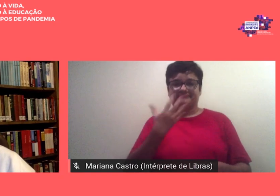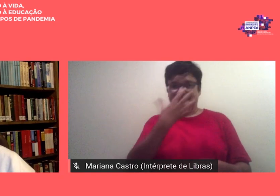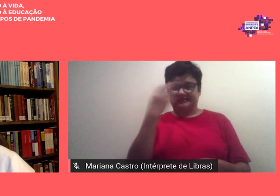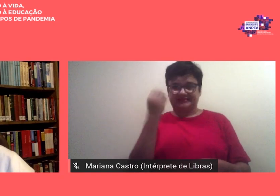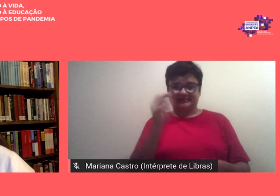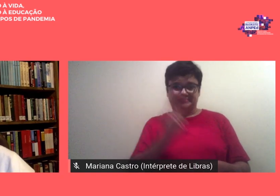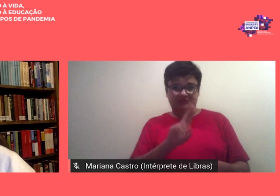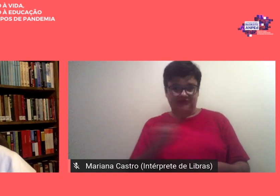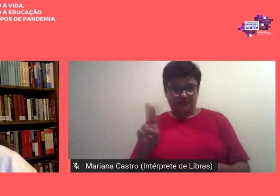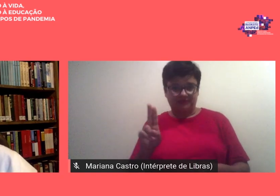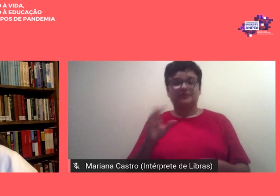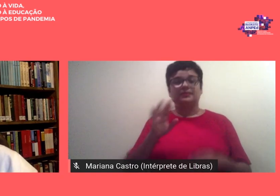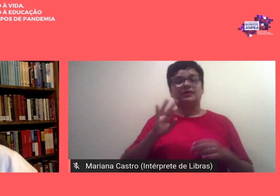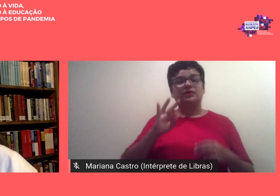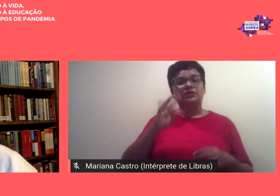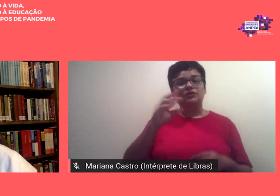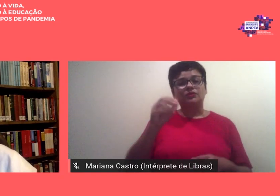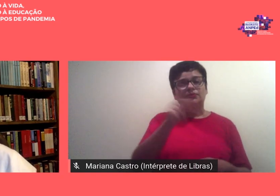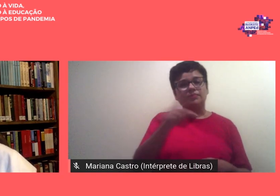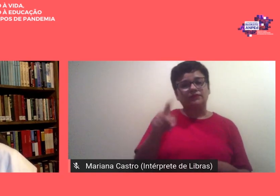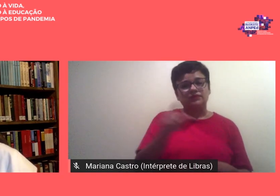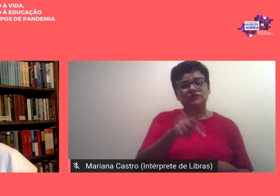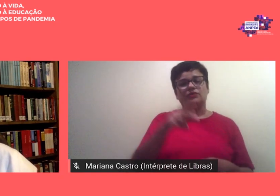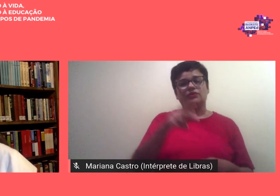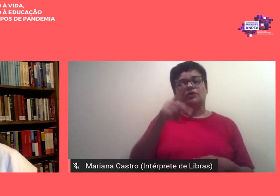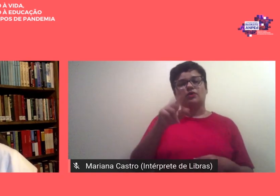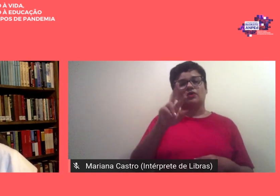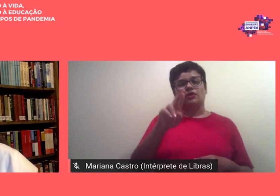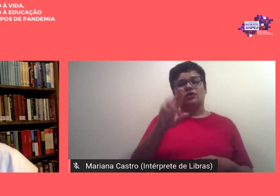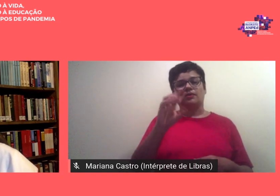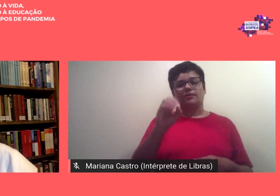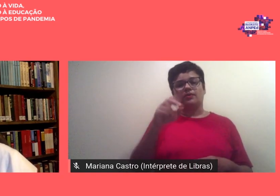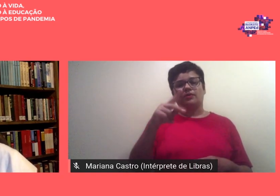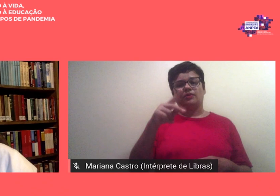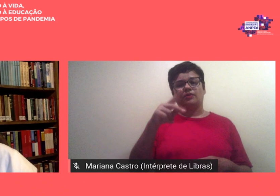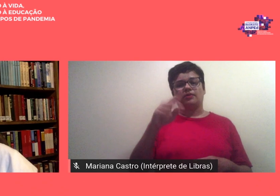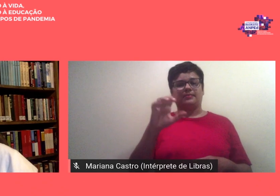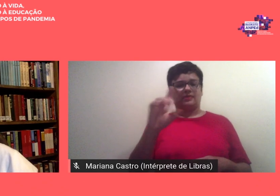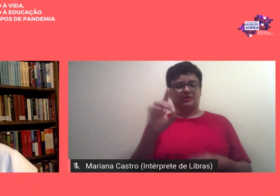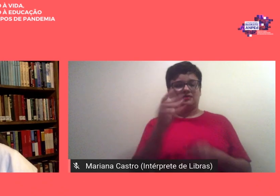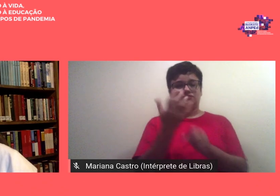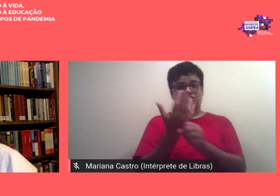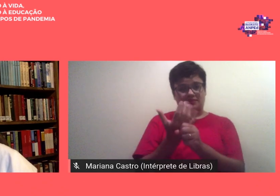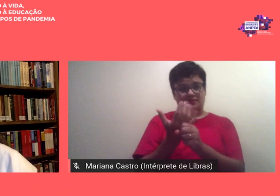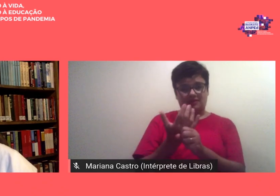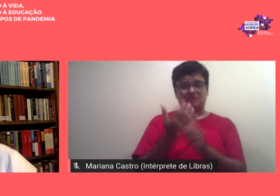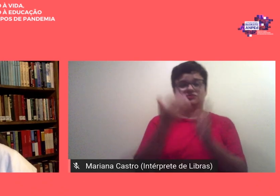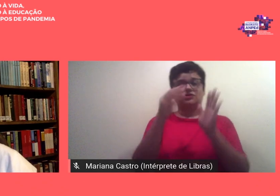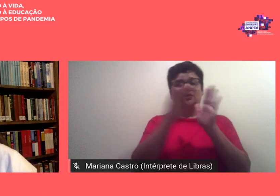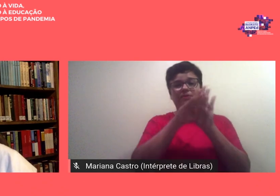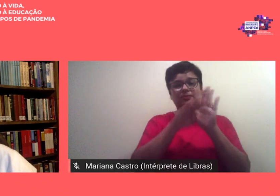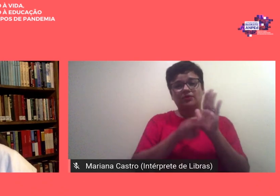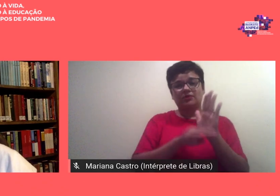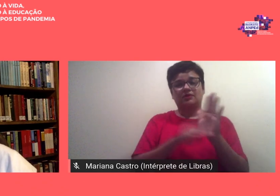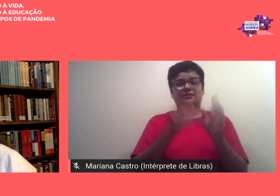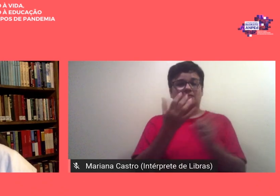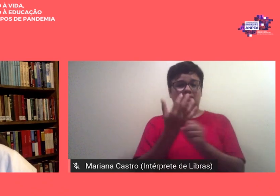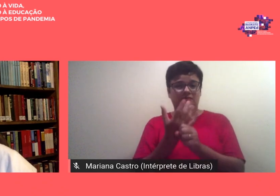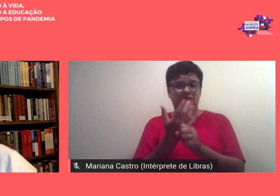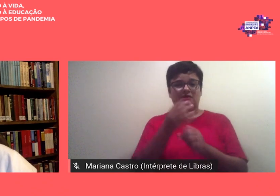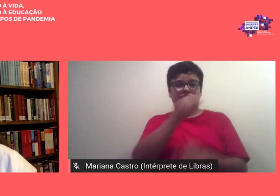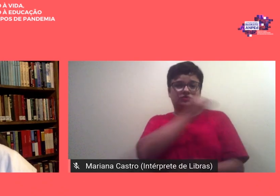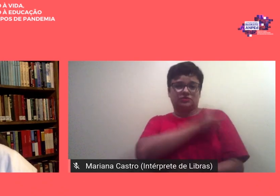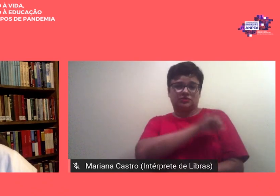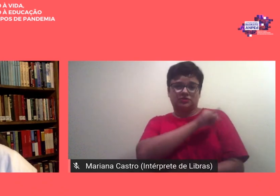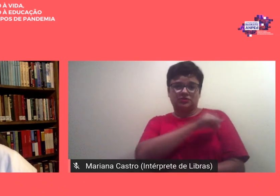os professores do PROPED da UERJ e de todos os programas da UERJ também do Rio de Janeiro que